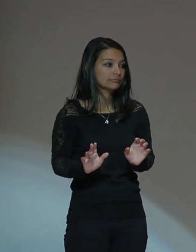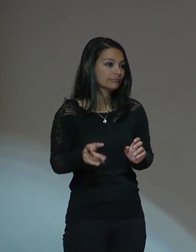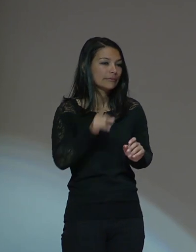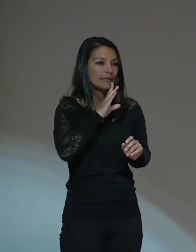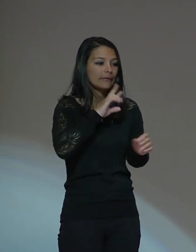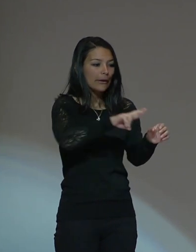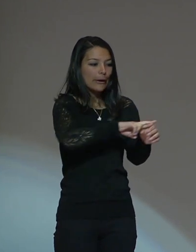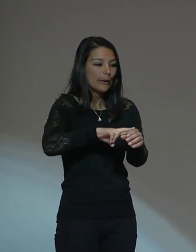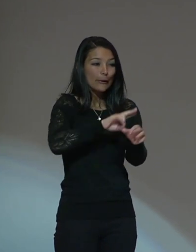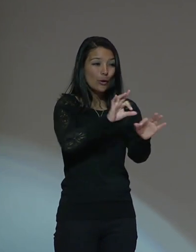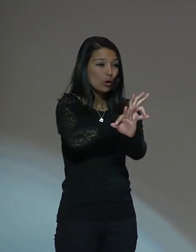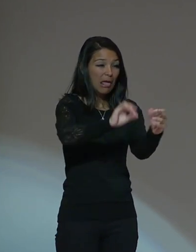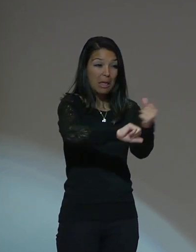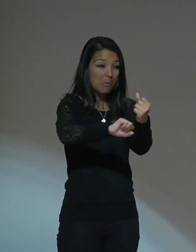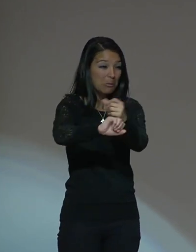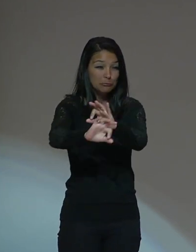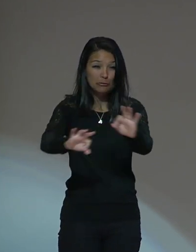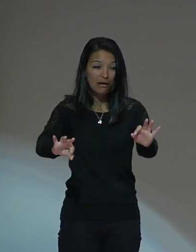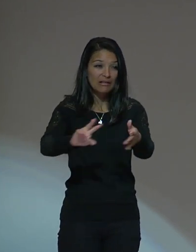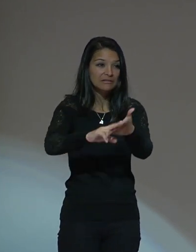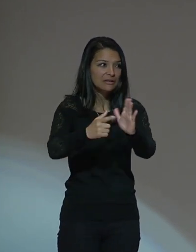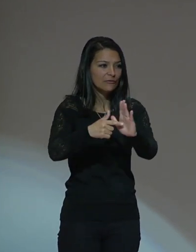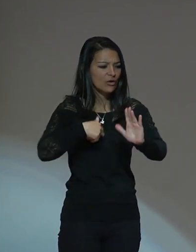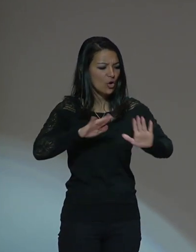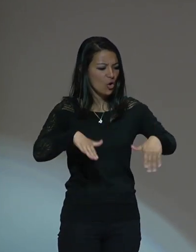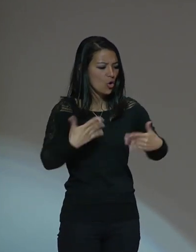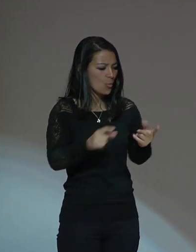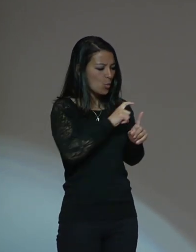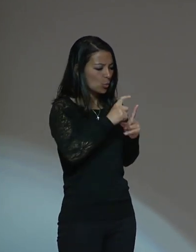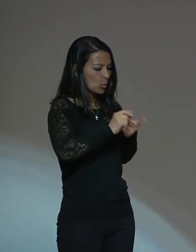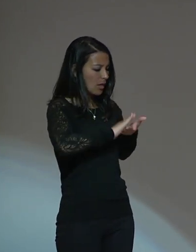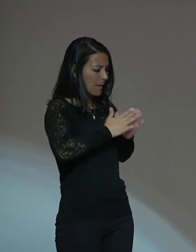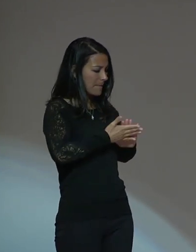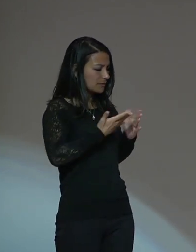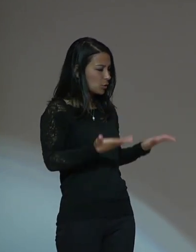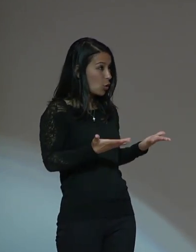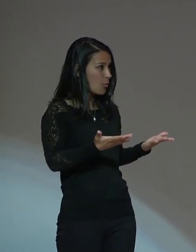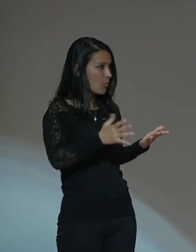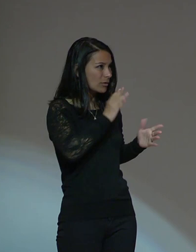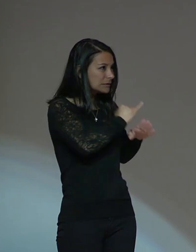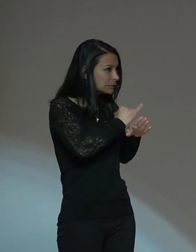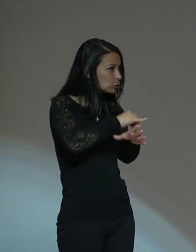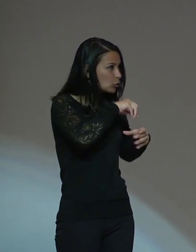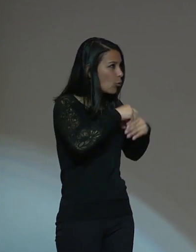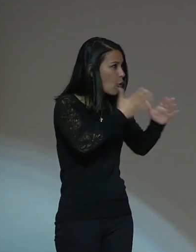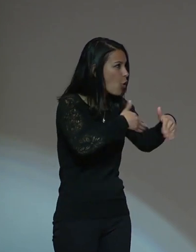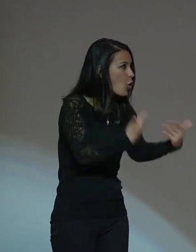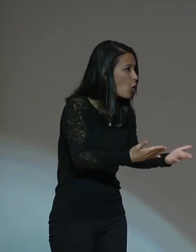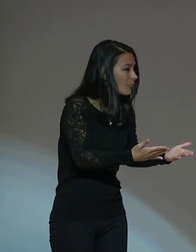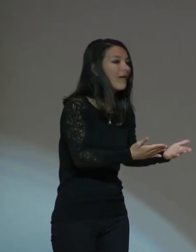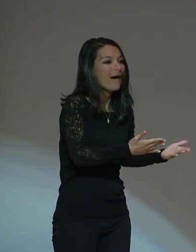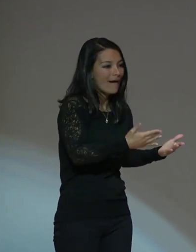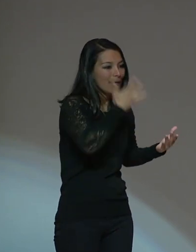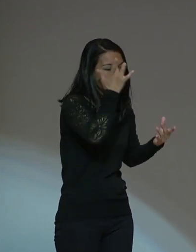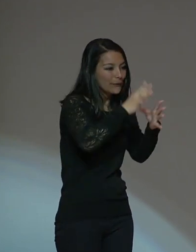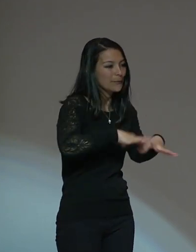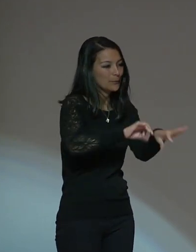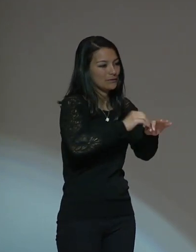no hubieran podido crear la cultura de paz en su institución y en el Montes de María.